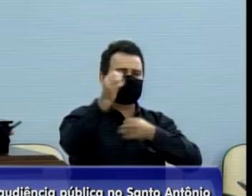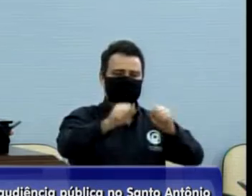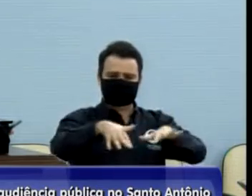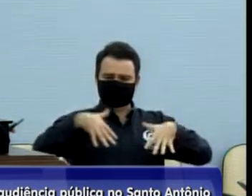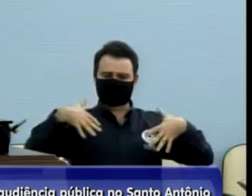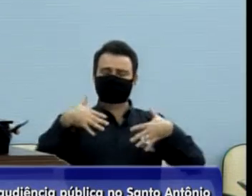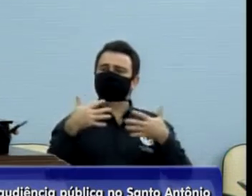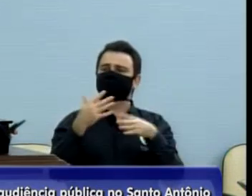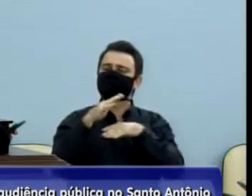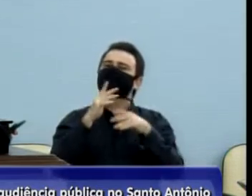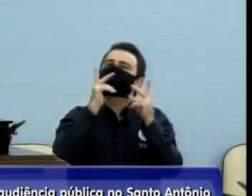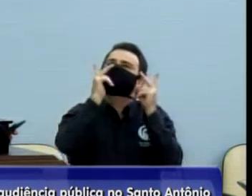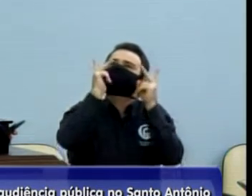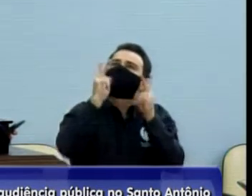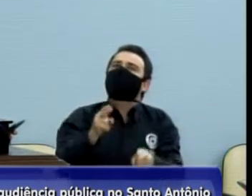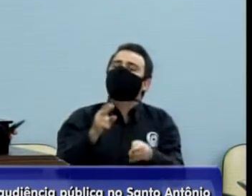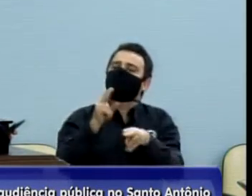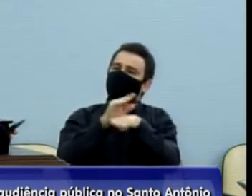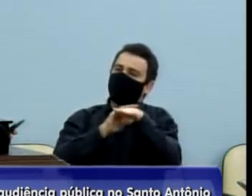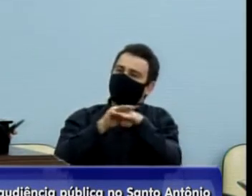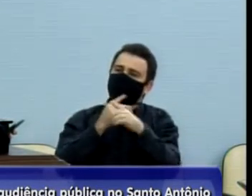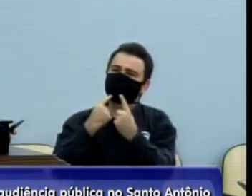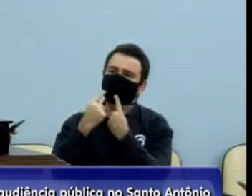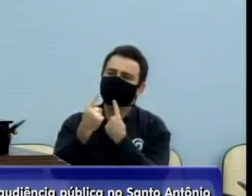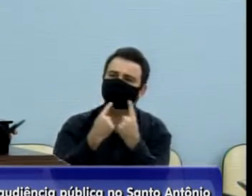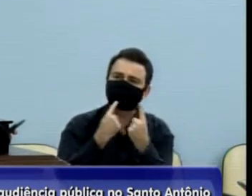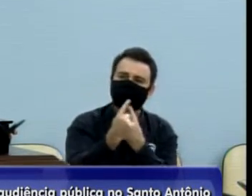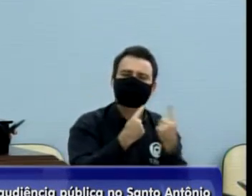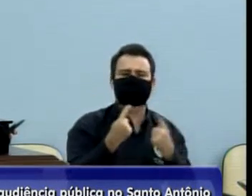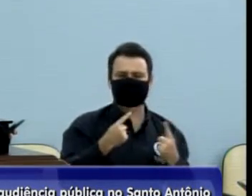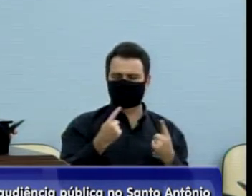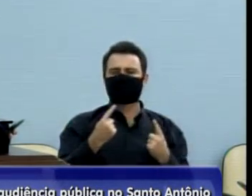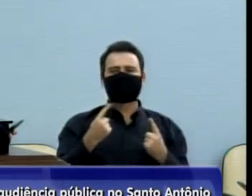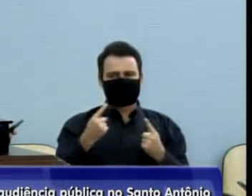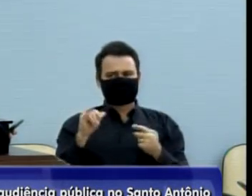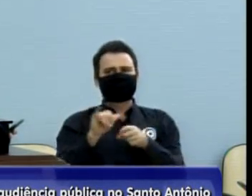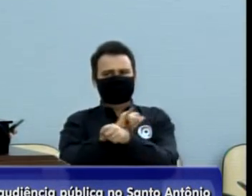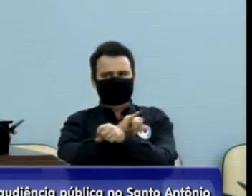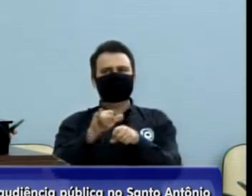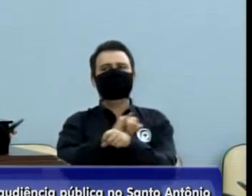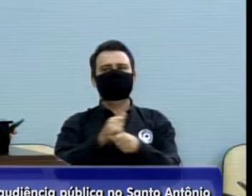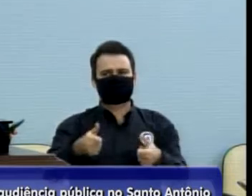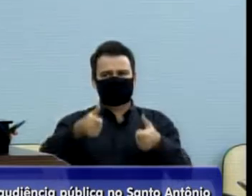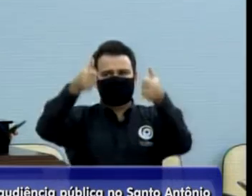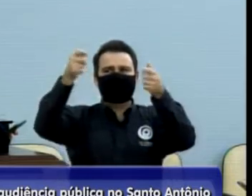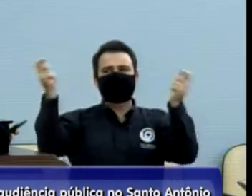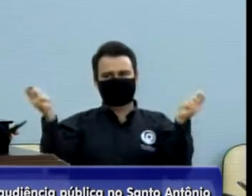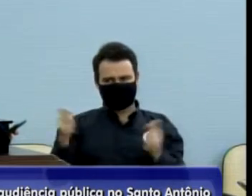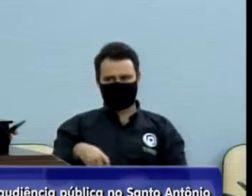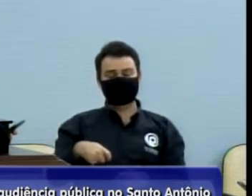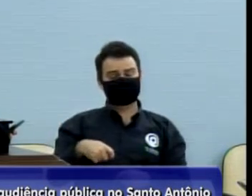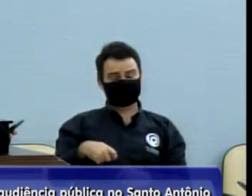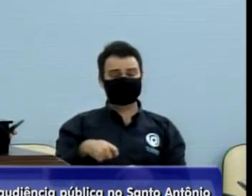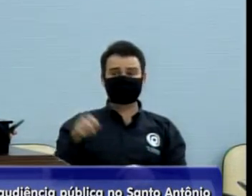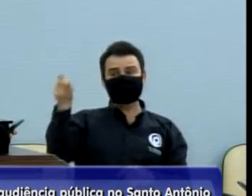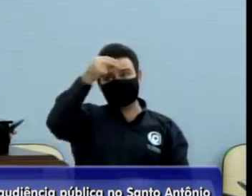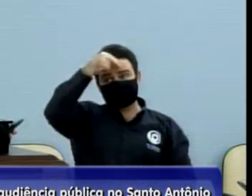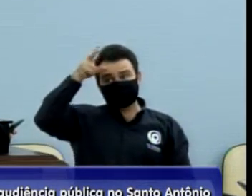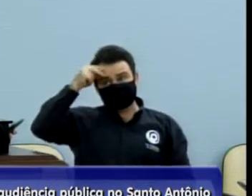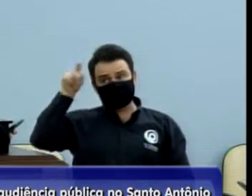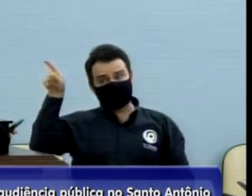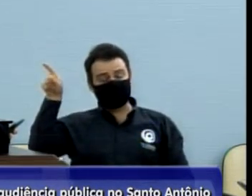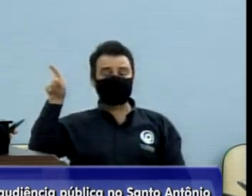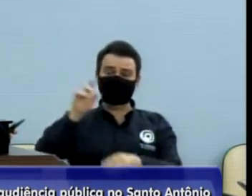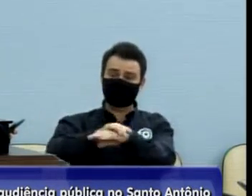diálogo, as coisas melhoram, é possível que o poder público possa melhorar o serviço,